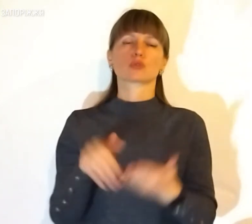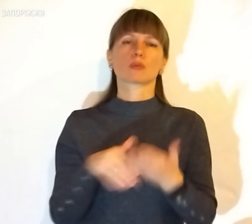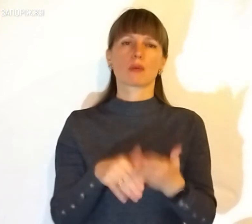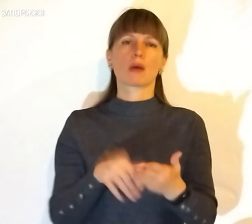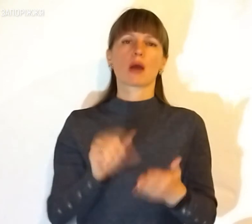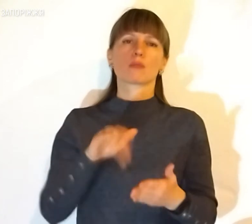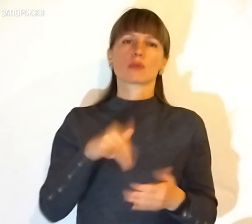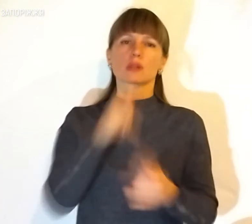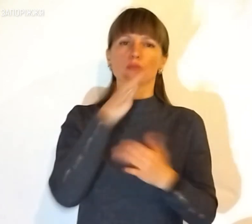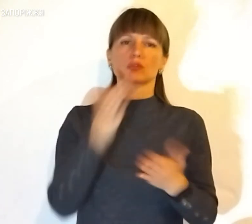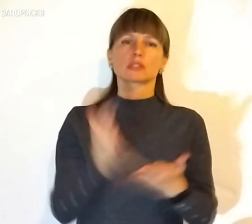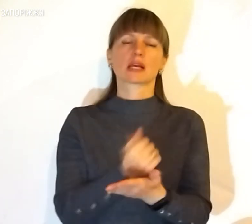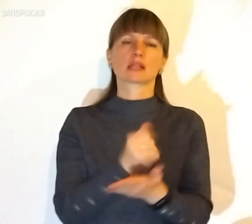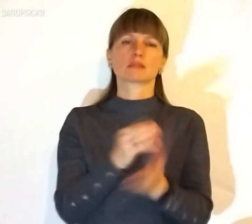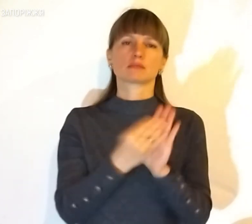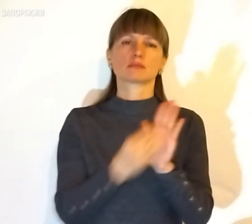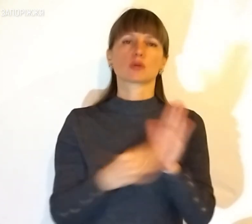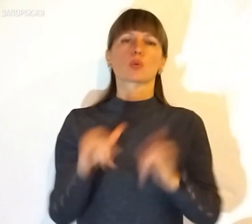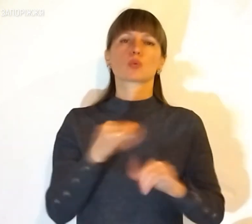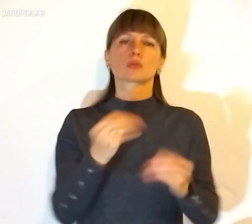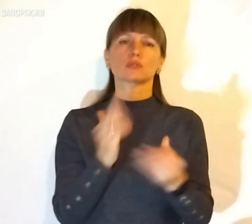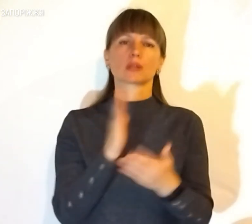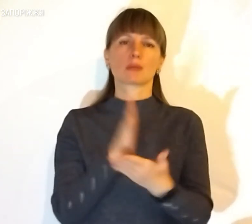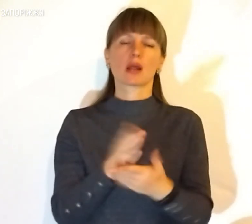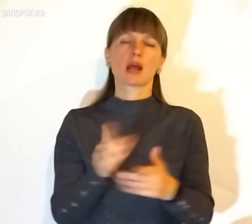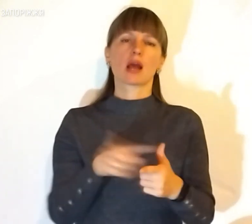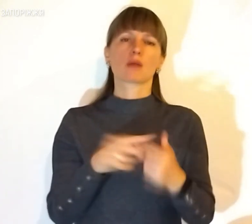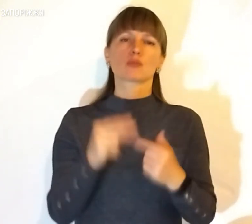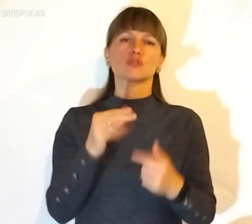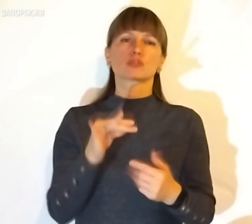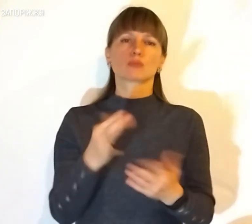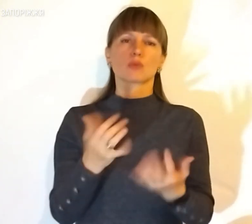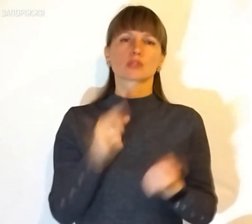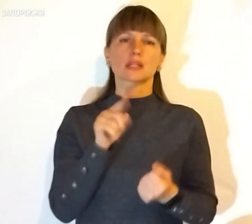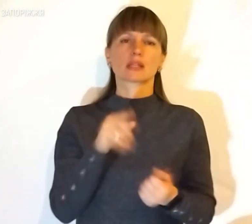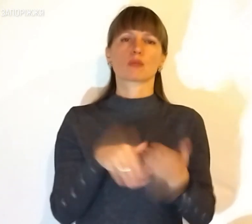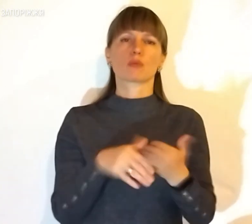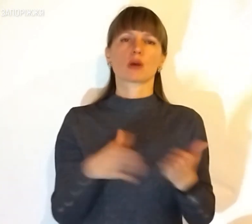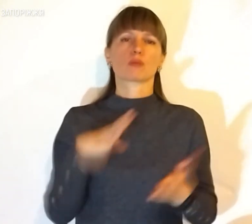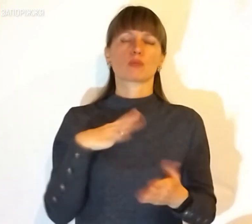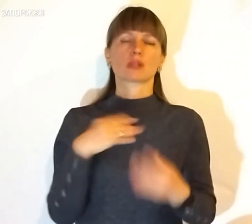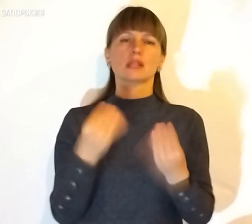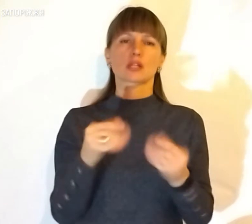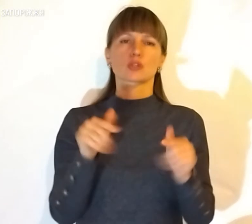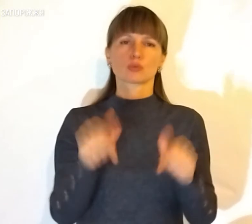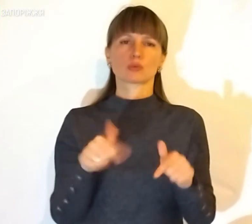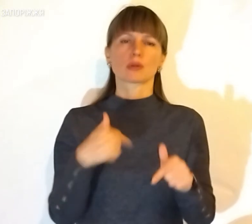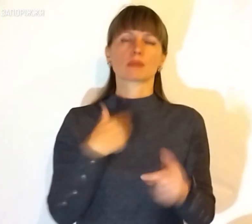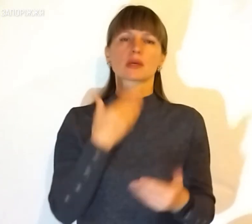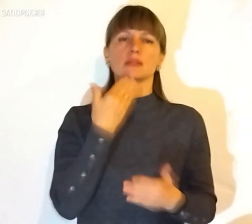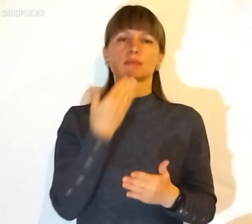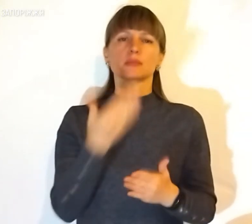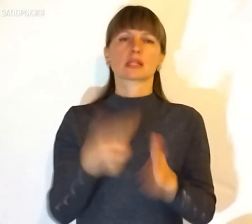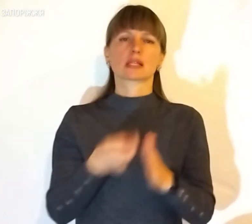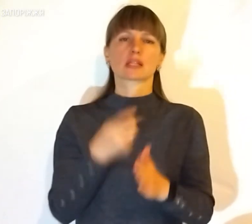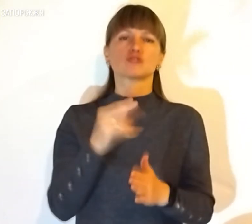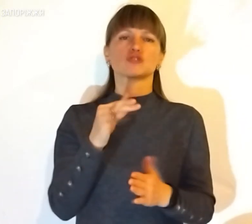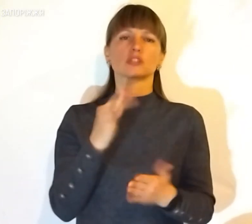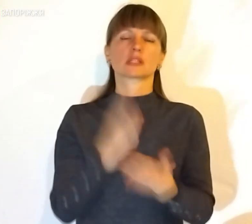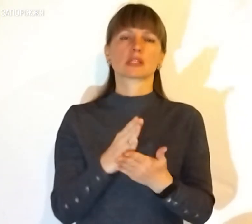потім не може знайти звітність, куди кошти направлені, або чи надійшла ця допомога, яка була надана. Тож ми перепитали, чи є офіційні,